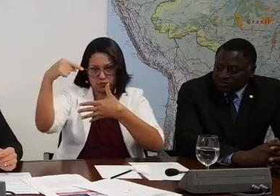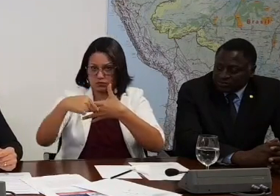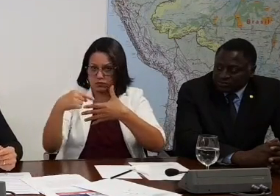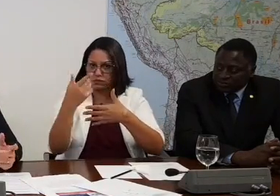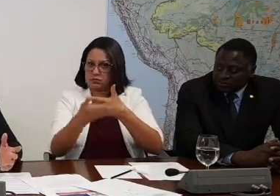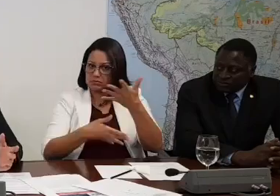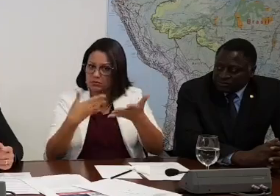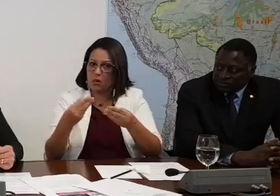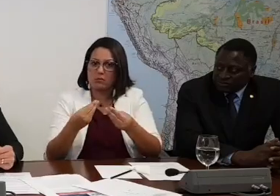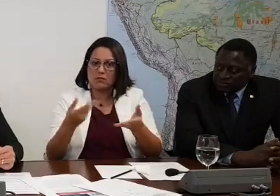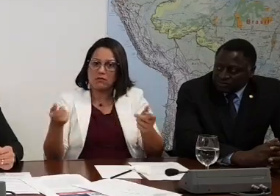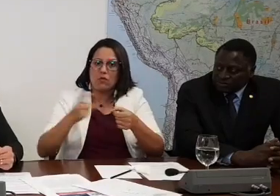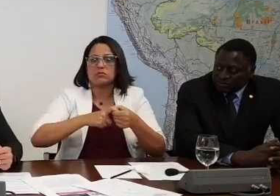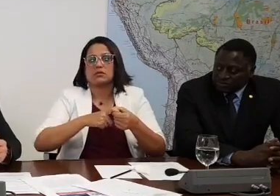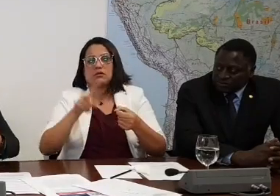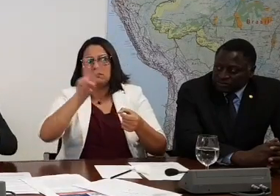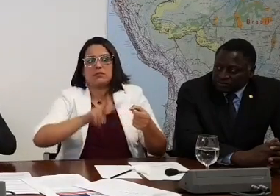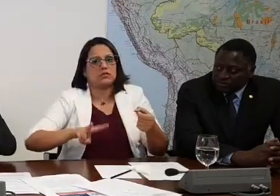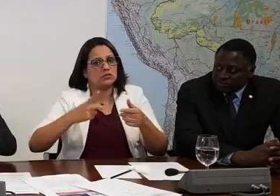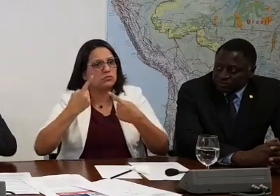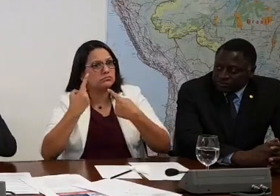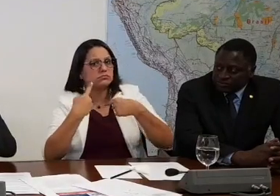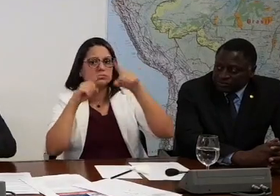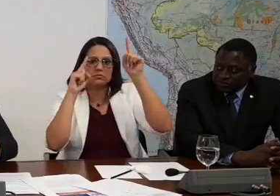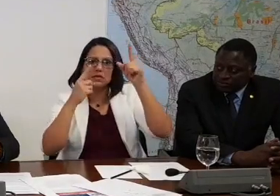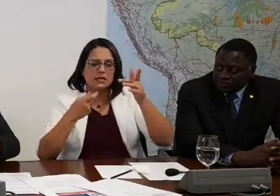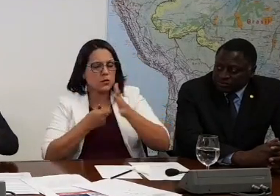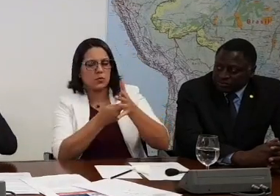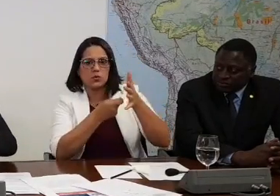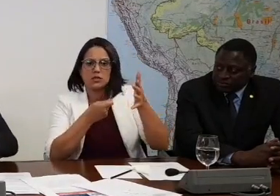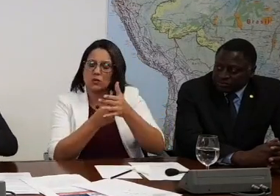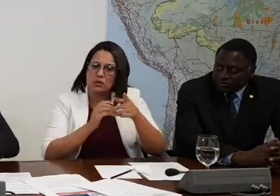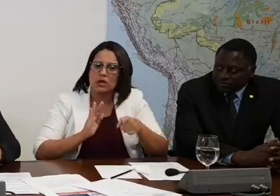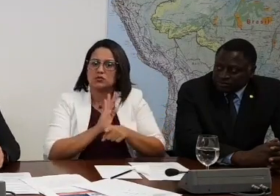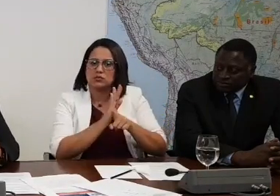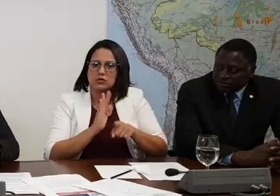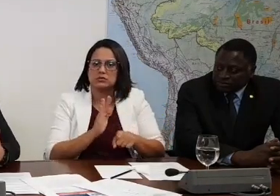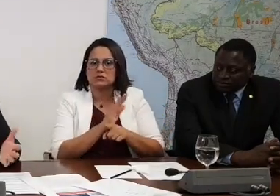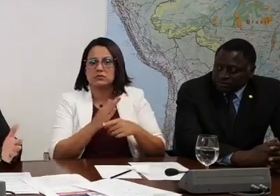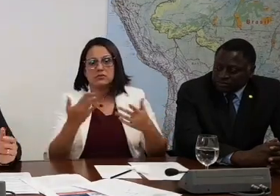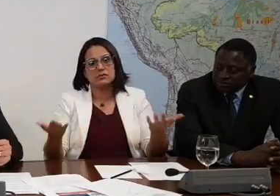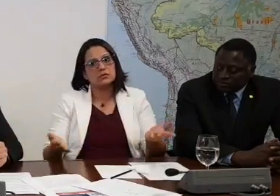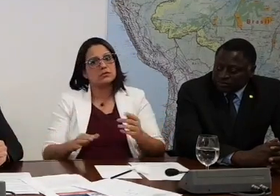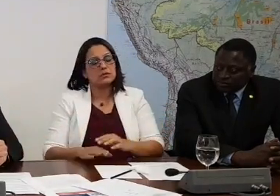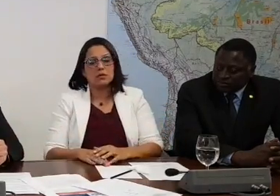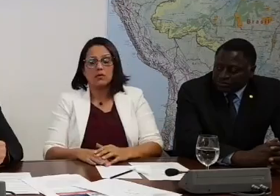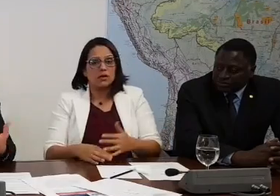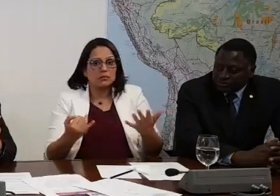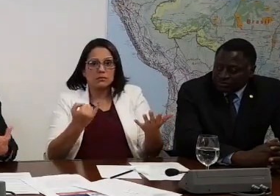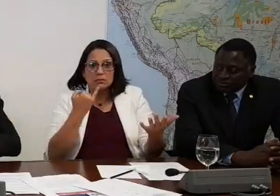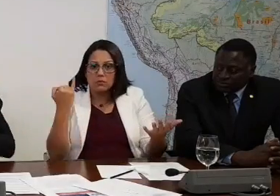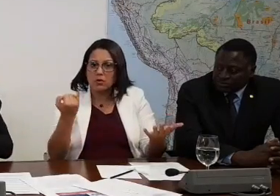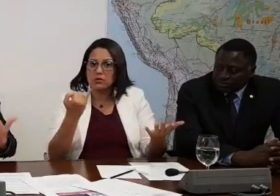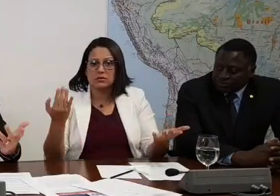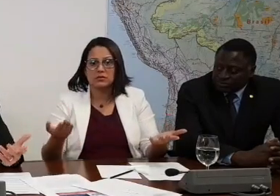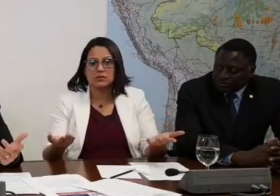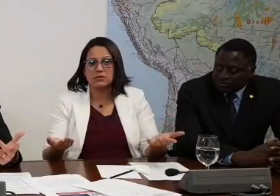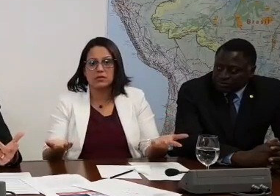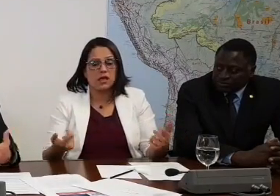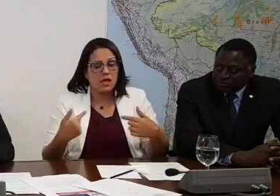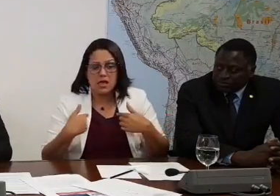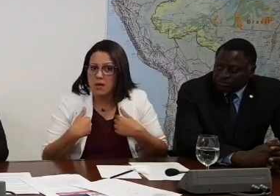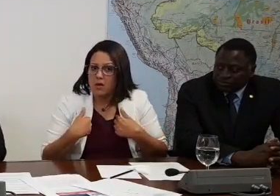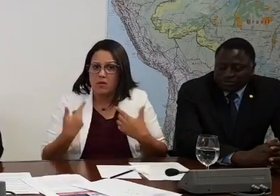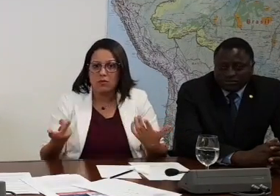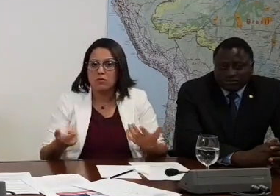normalidade na Venezuela. e um dos grandes papéis do embaixador é vídeo de cartão de visita. É quase que o meu caso,